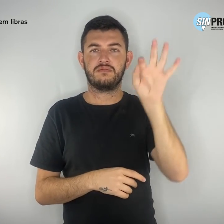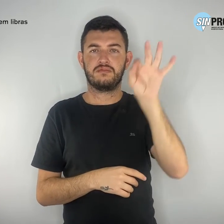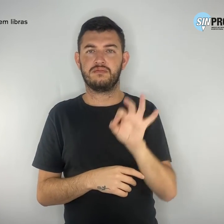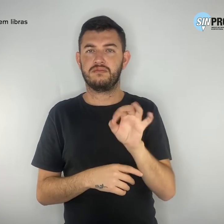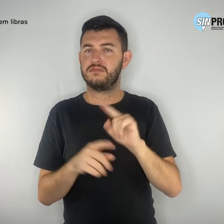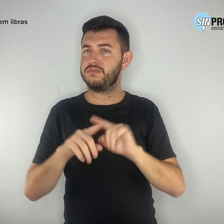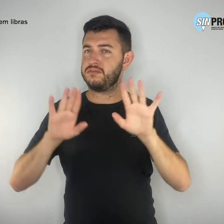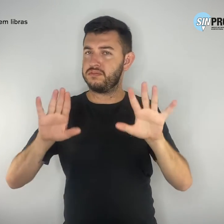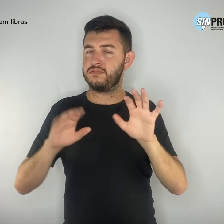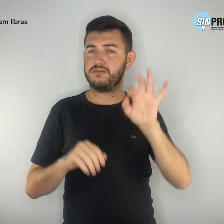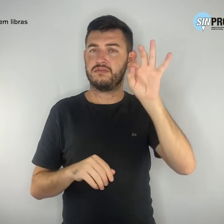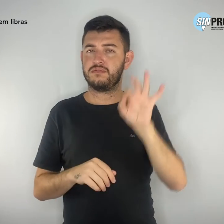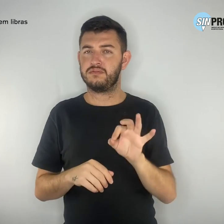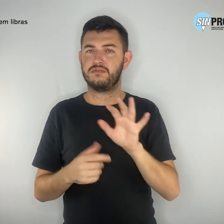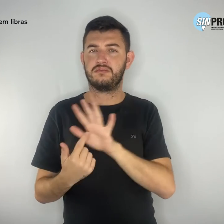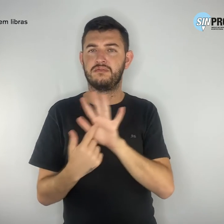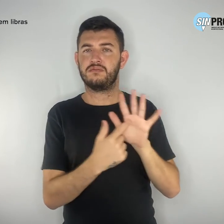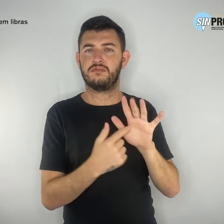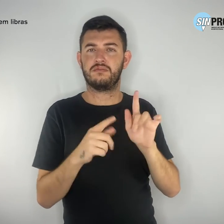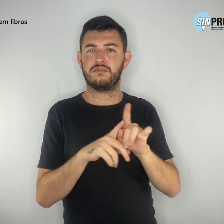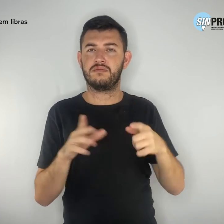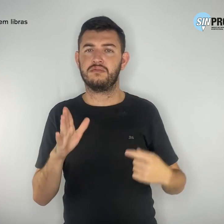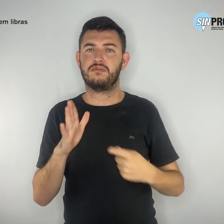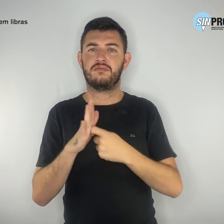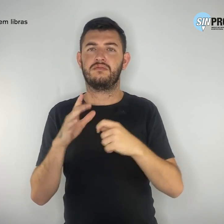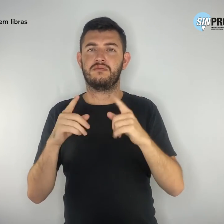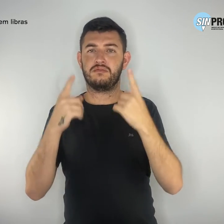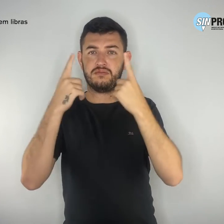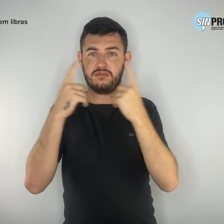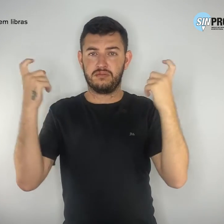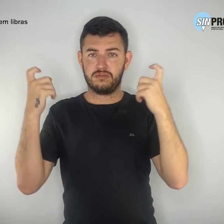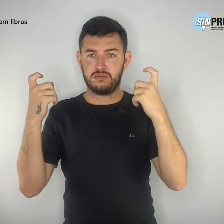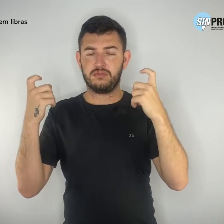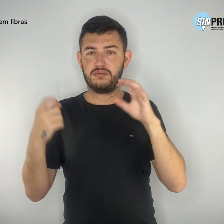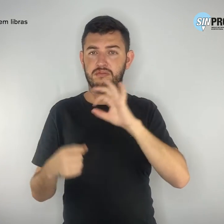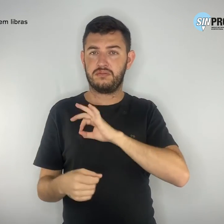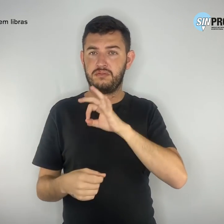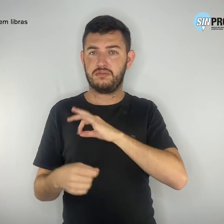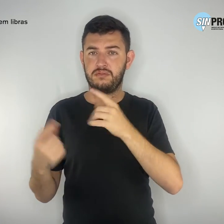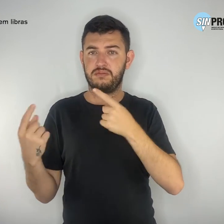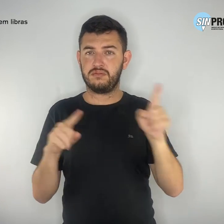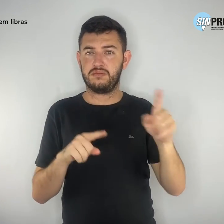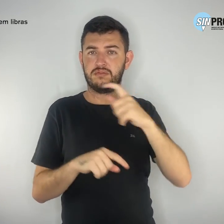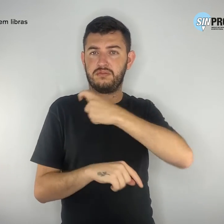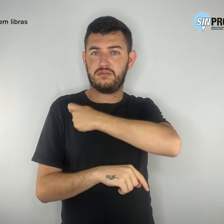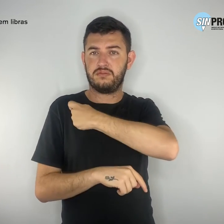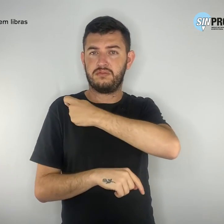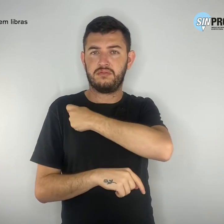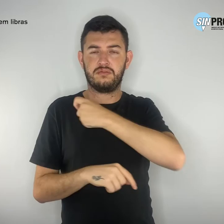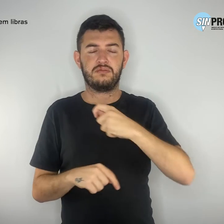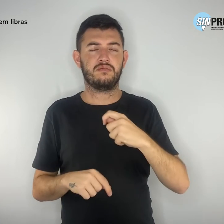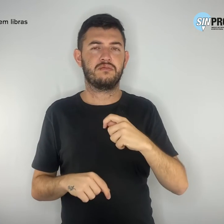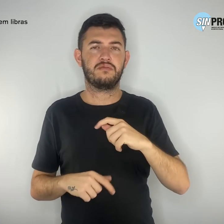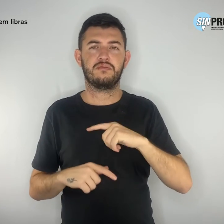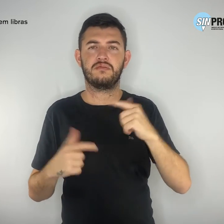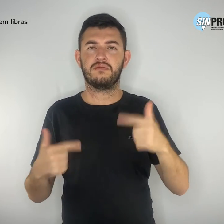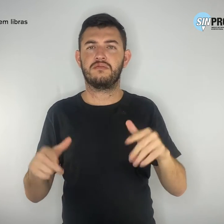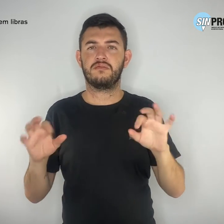denúncias de agressões de militares a estudantes que nunca tiveram as apurações